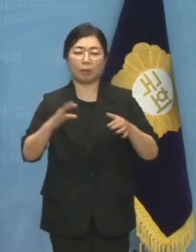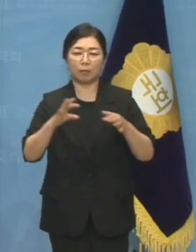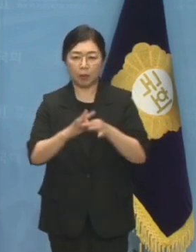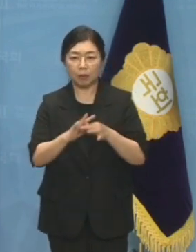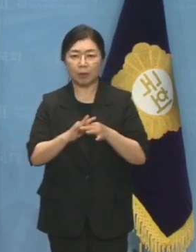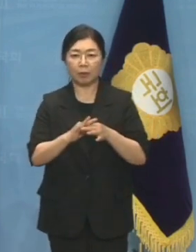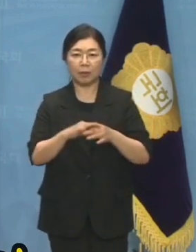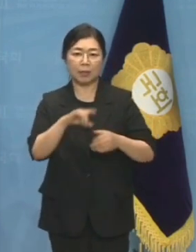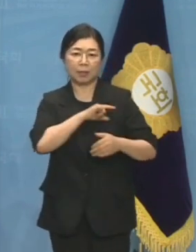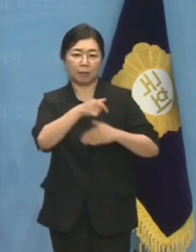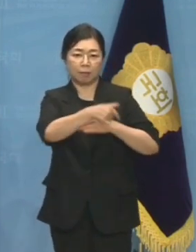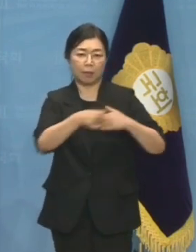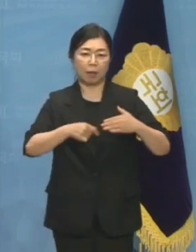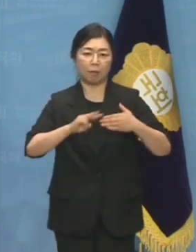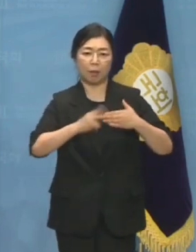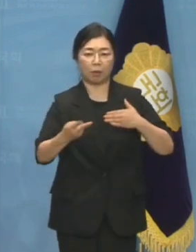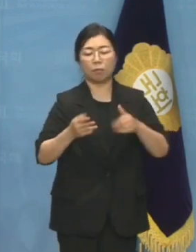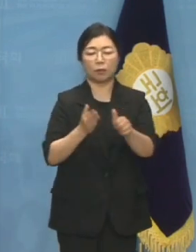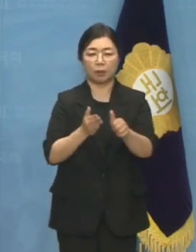나을 판입니다.